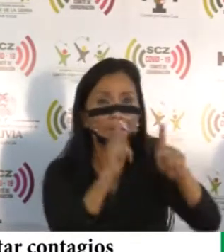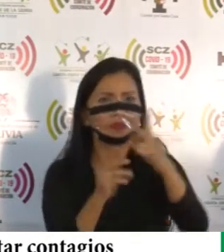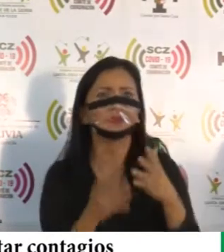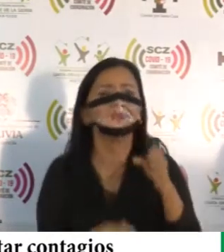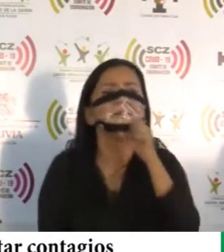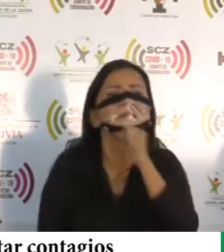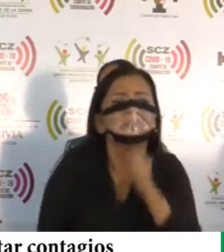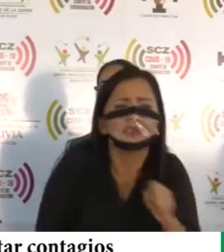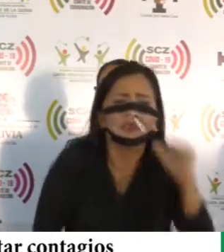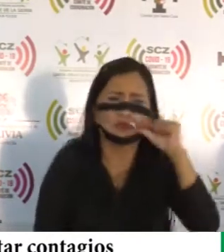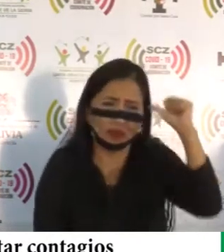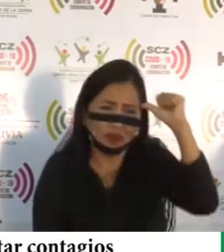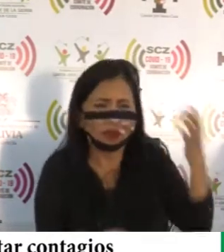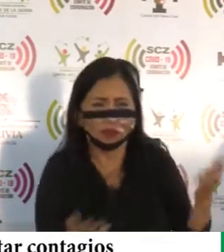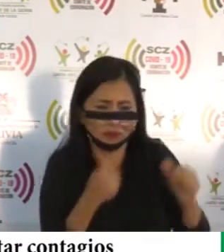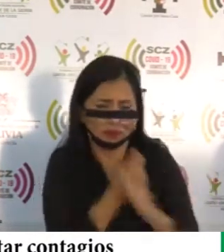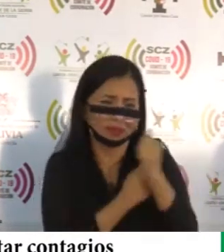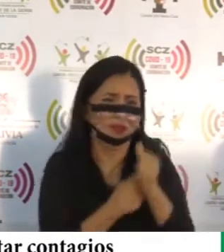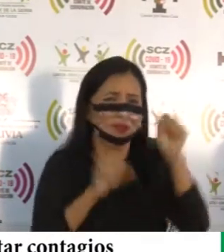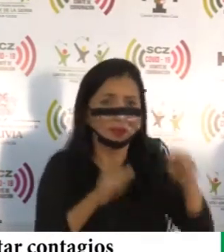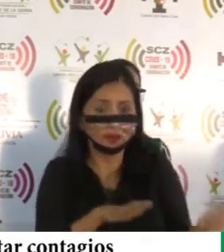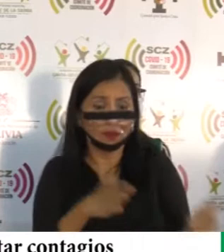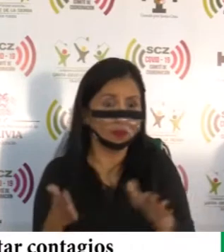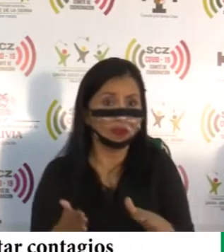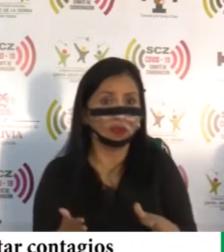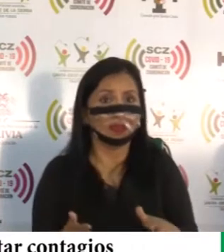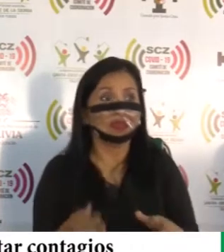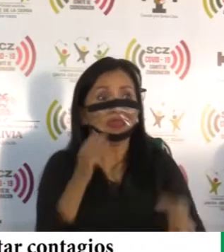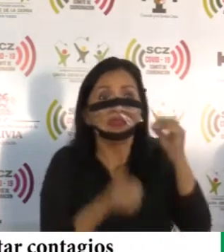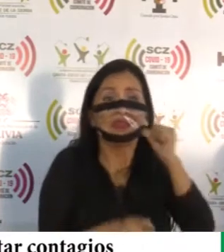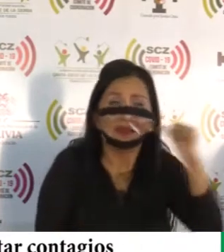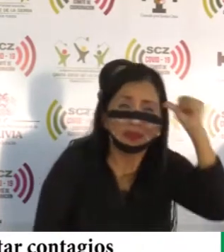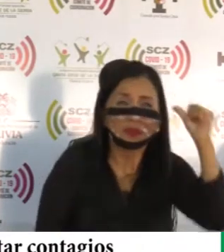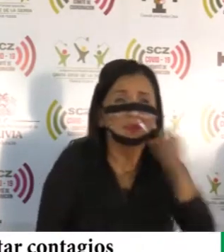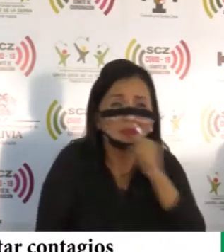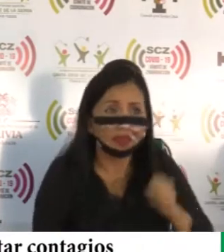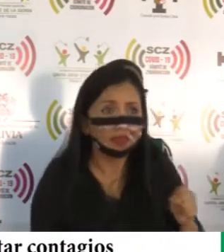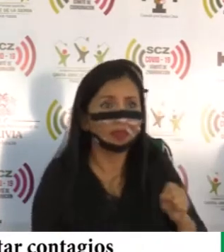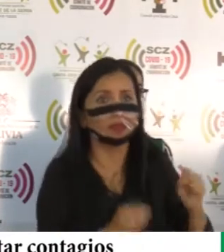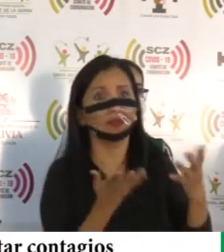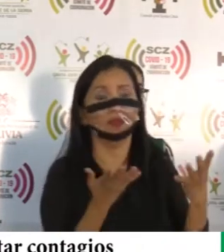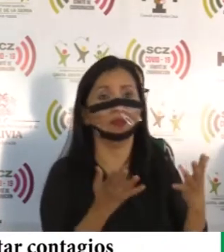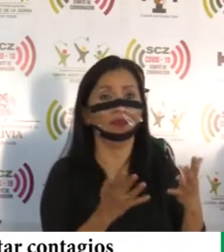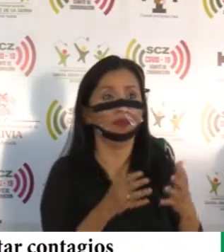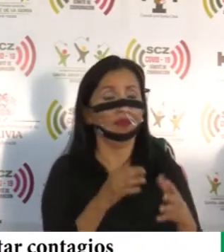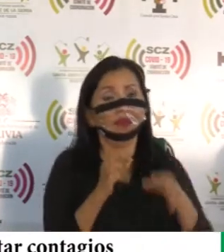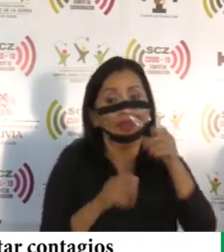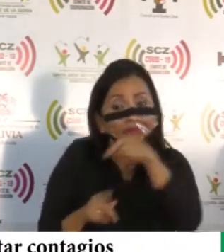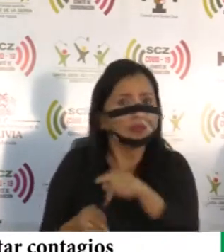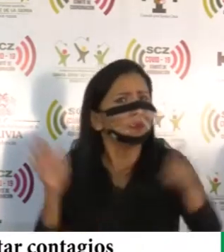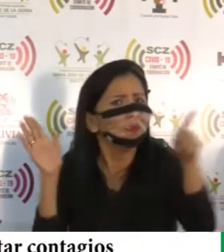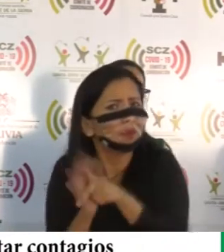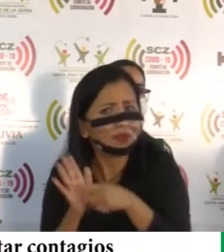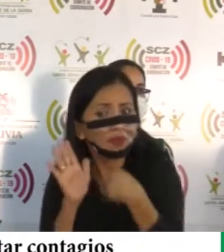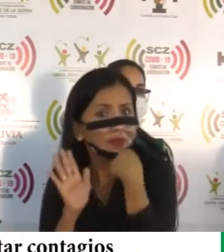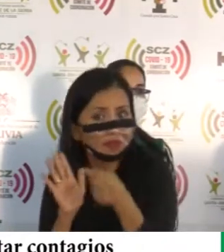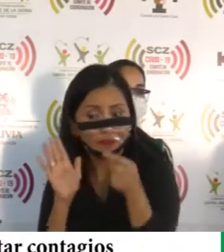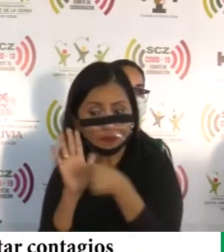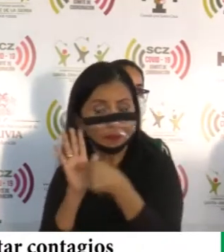personas mayores de 60 años. Y si todos nuestros mayores de 60 años están restringidos a salir,